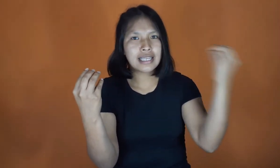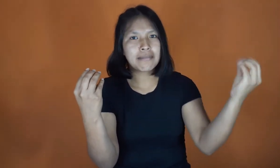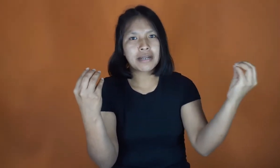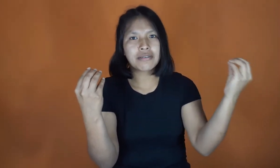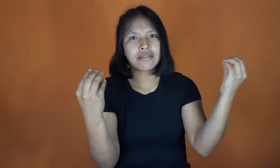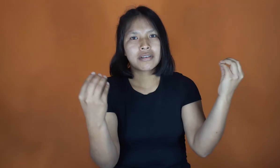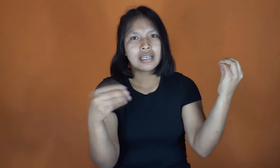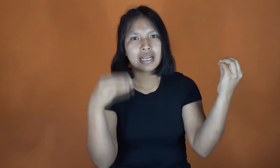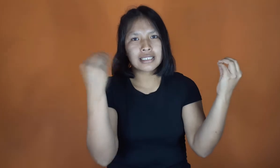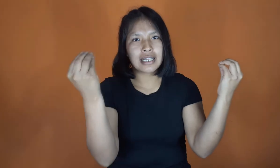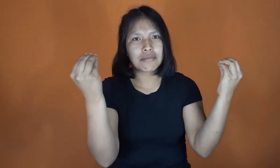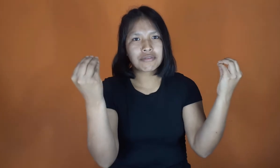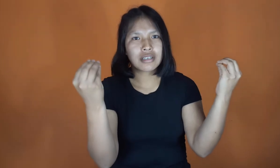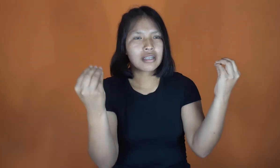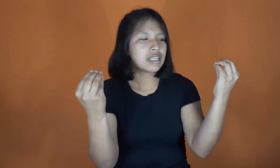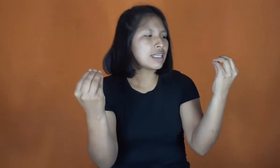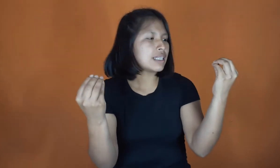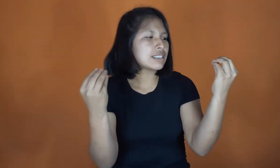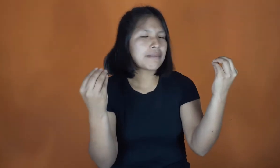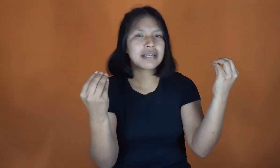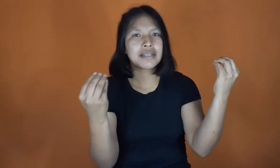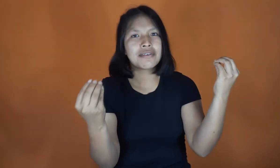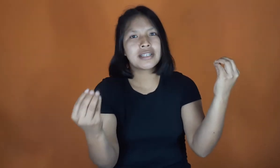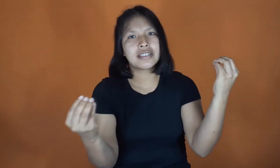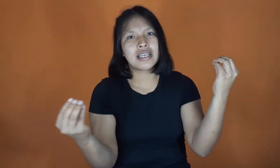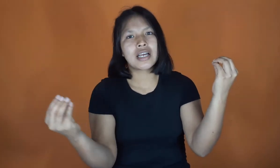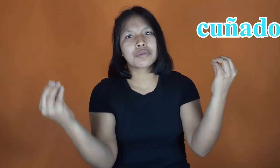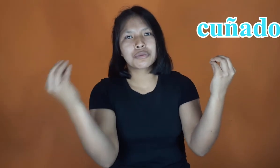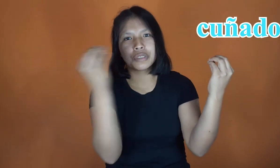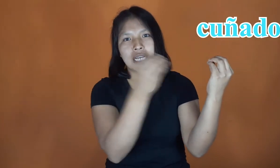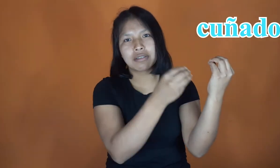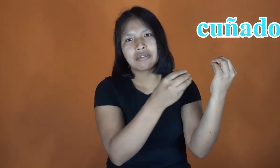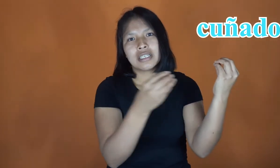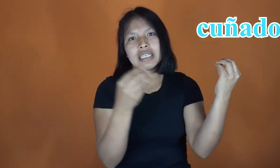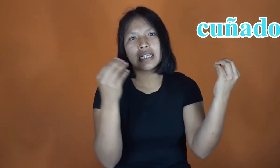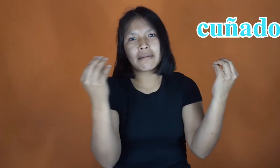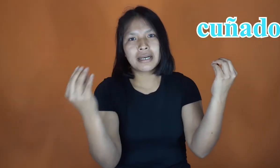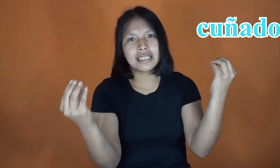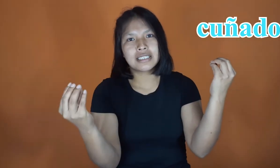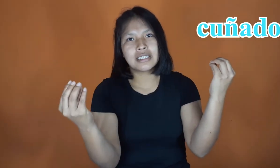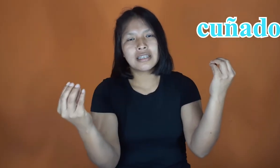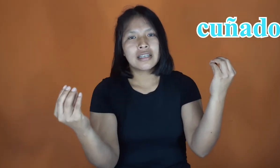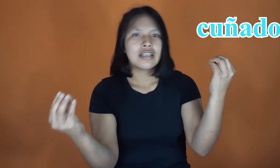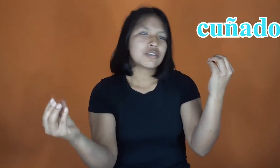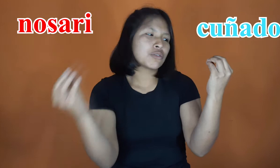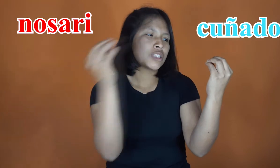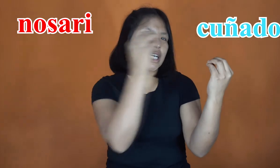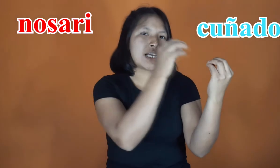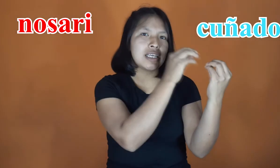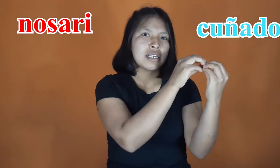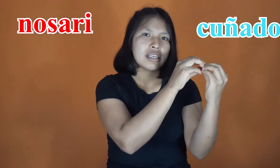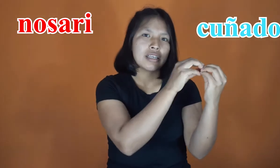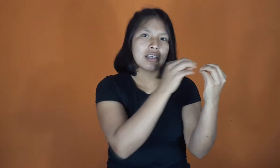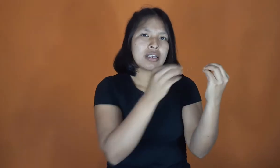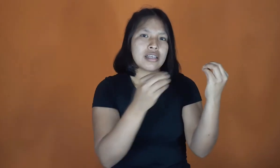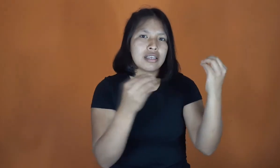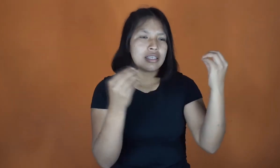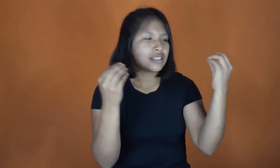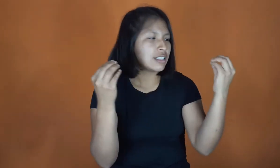el varón y acá está la mujer. Y se va a referirse a su cuñado. Y le va a decir Nosari. Y si